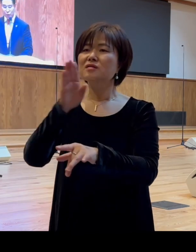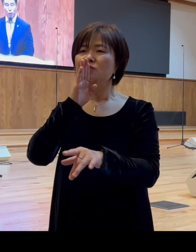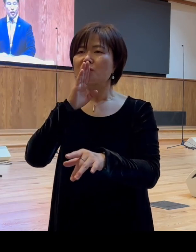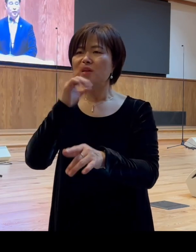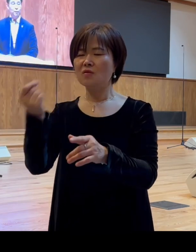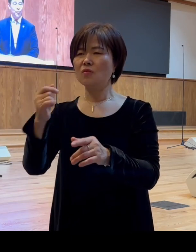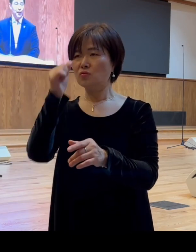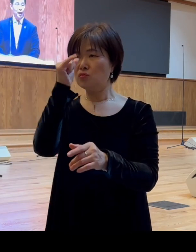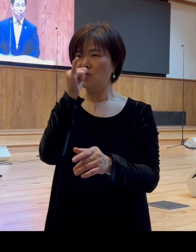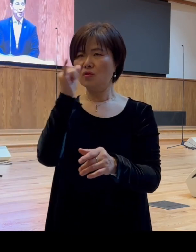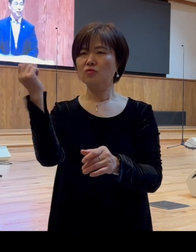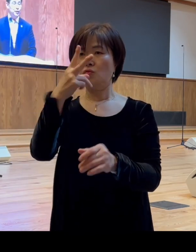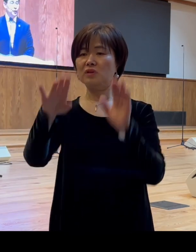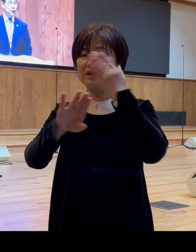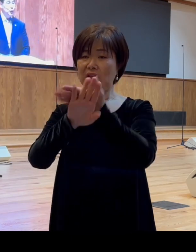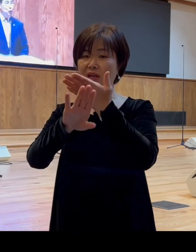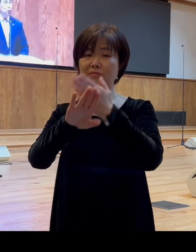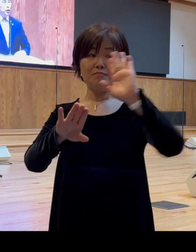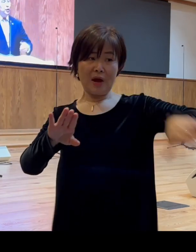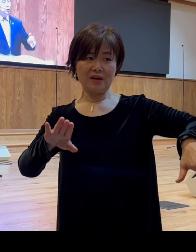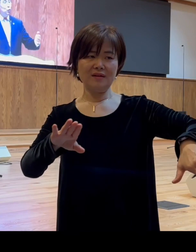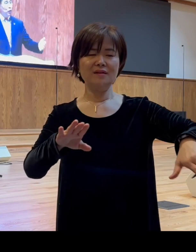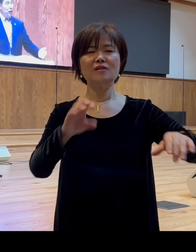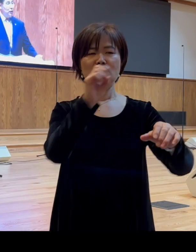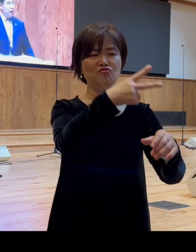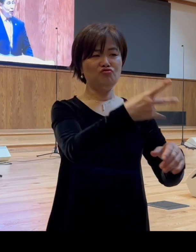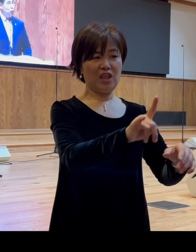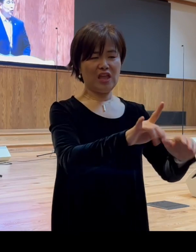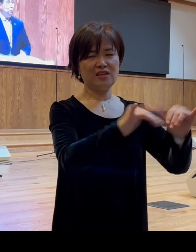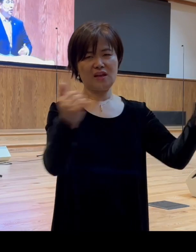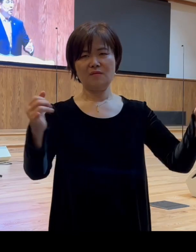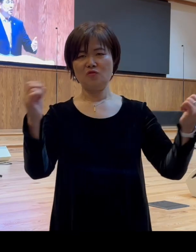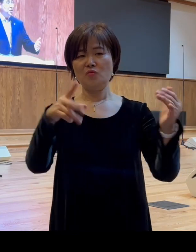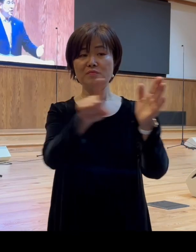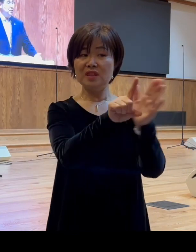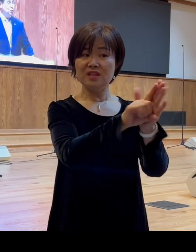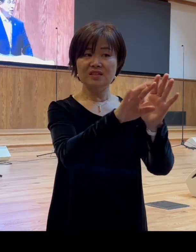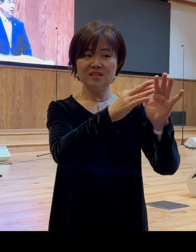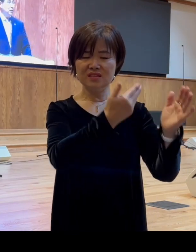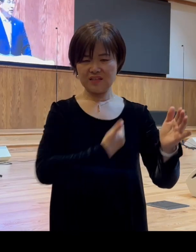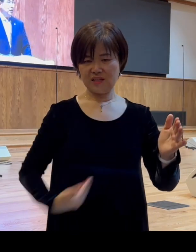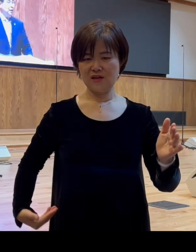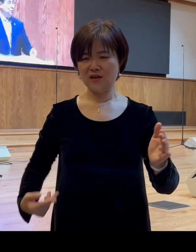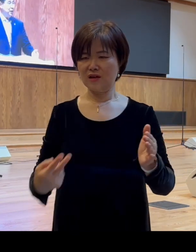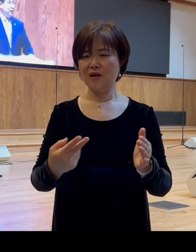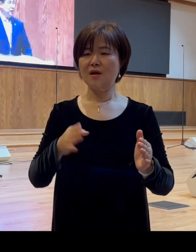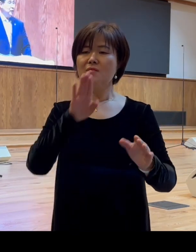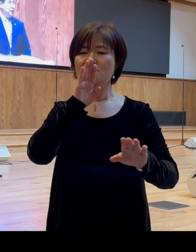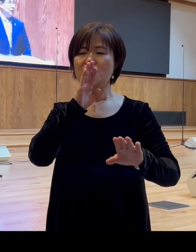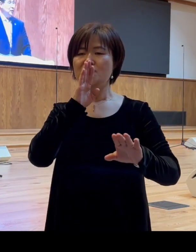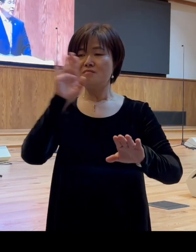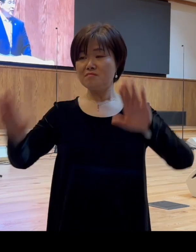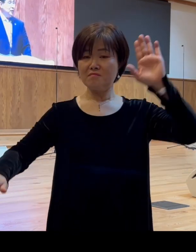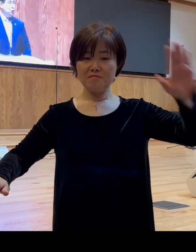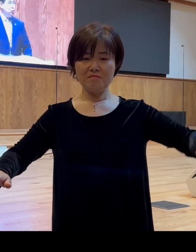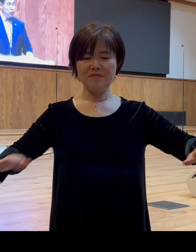한발은 유대인들과 혹은 믿는 제자들과 함께 두고 있었는지